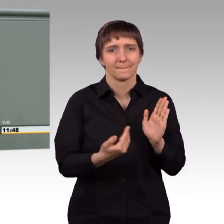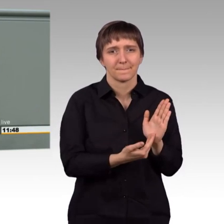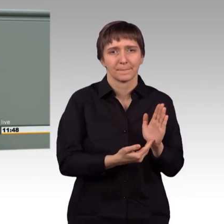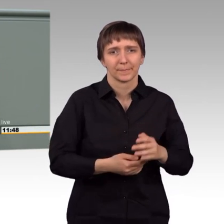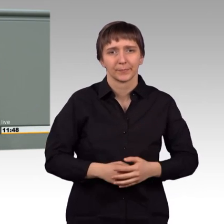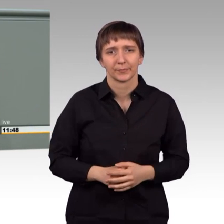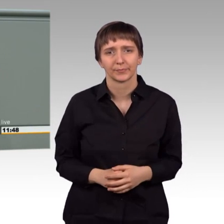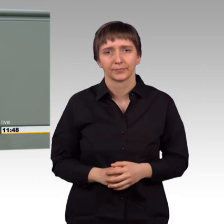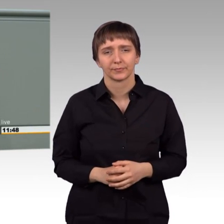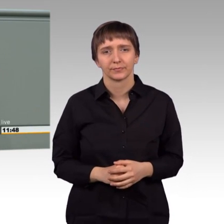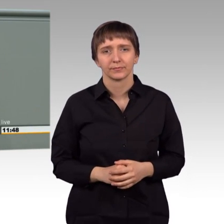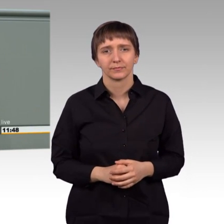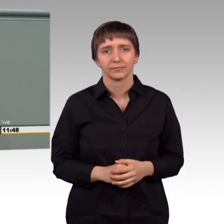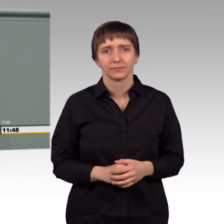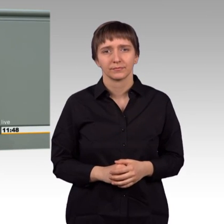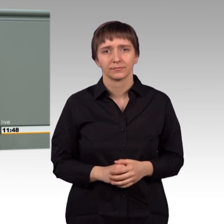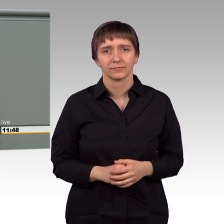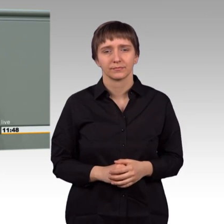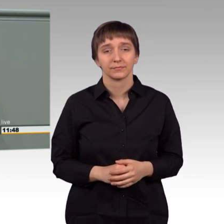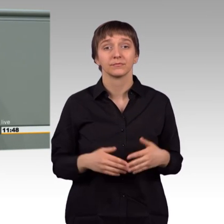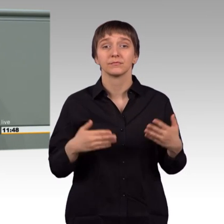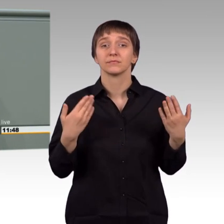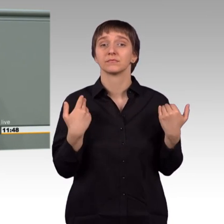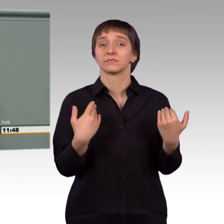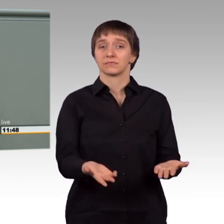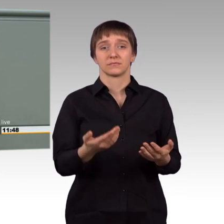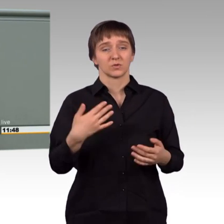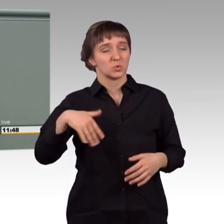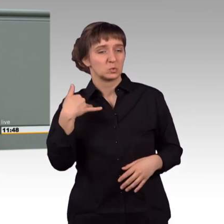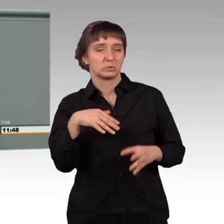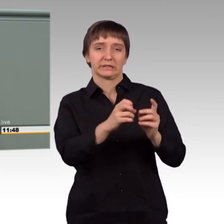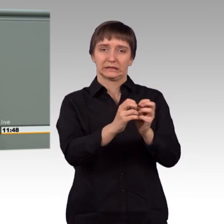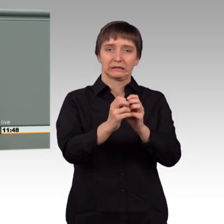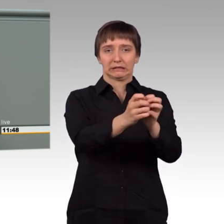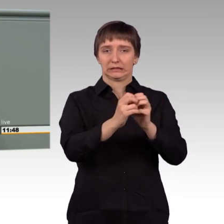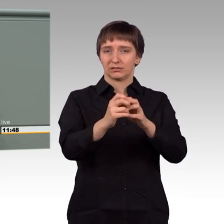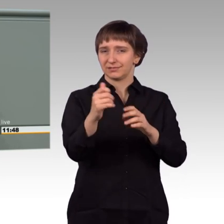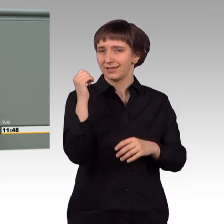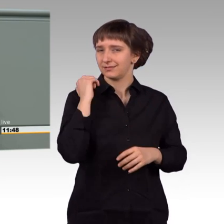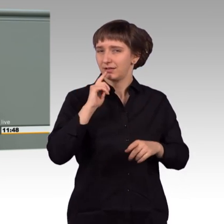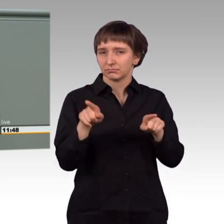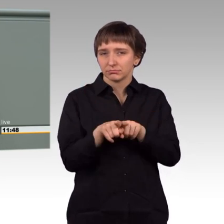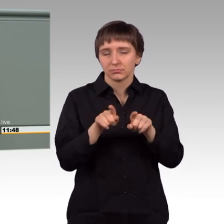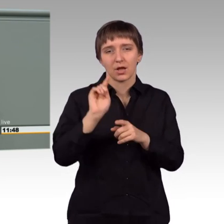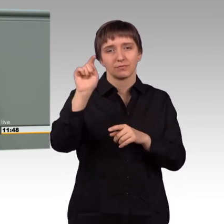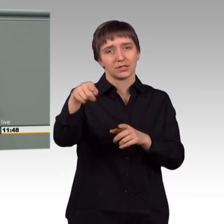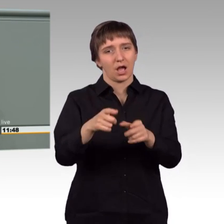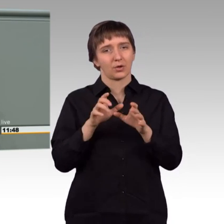ein großes Rumgeeiere gestern auch im Auswärtigen Ausschuss. Die Bundesregierung hat sich